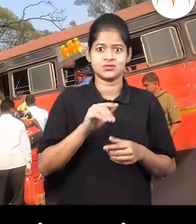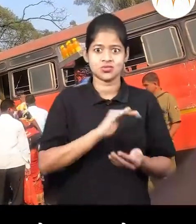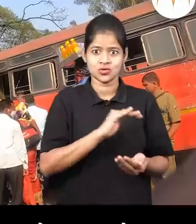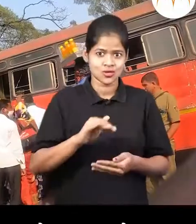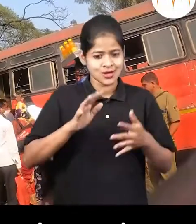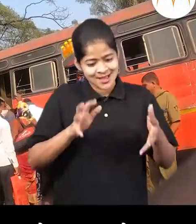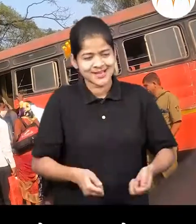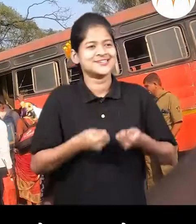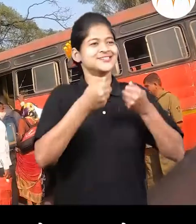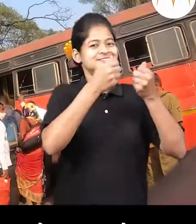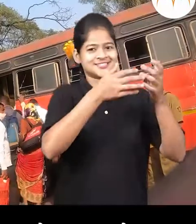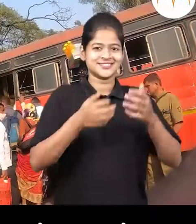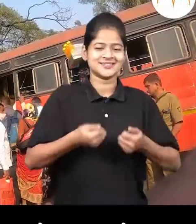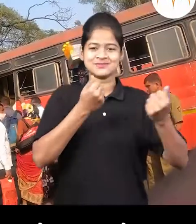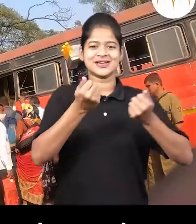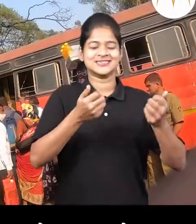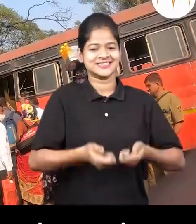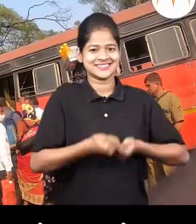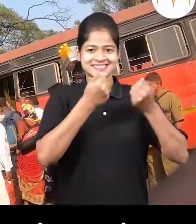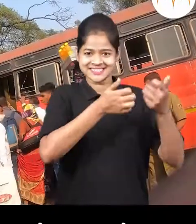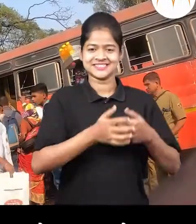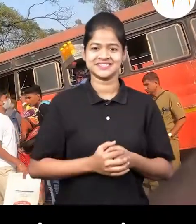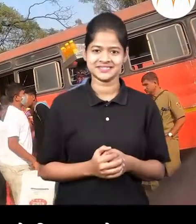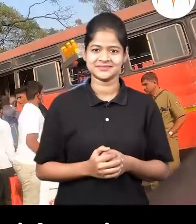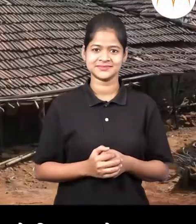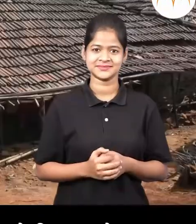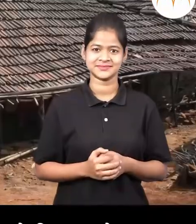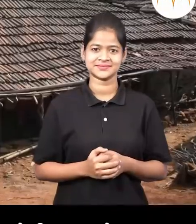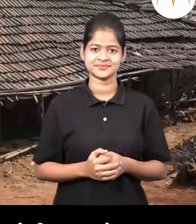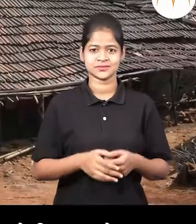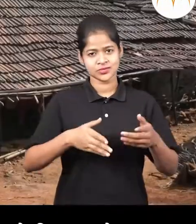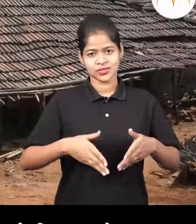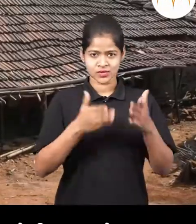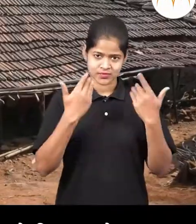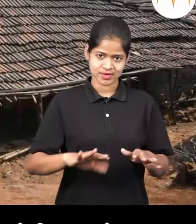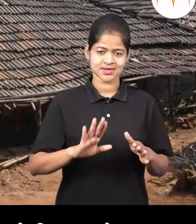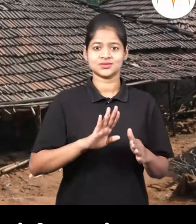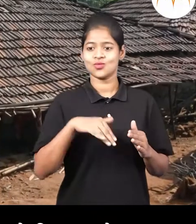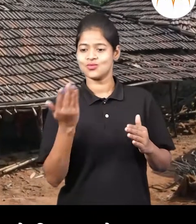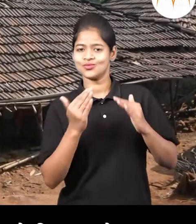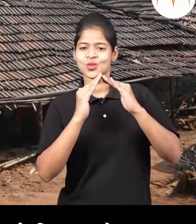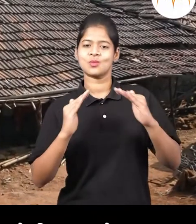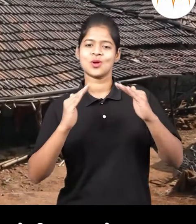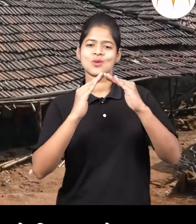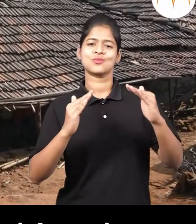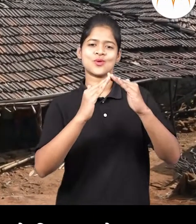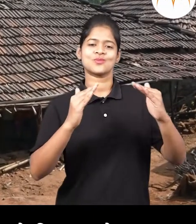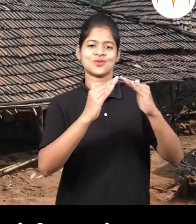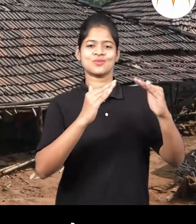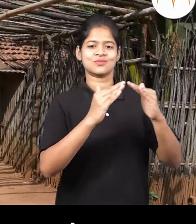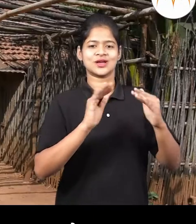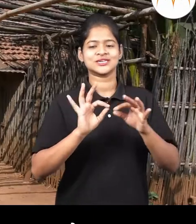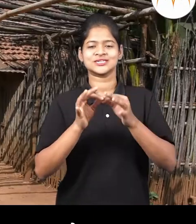हाताला धरून बस मधे चड़ताय। छोट्या रस्त्याचा पलीकडे कवलारू घर